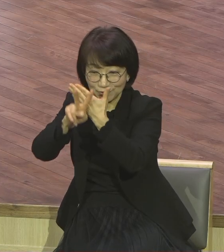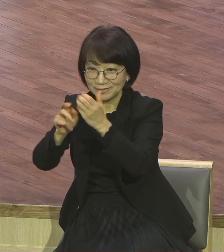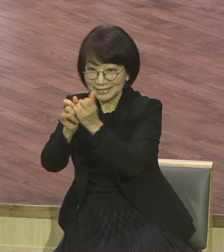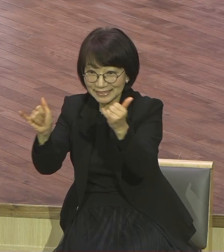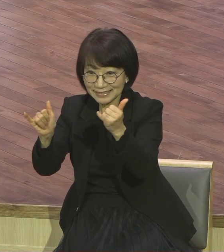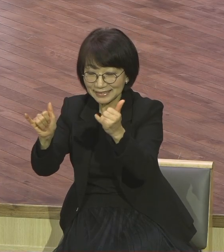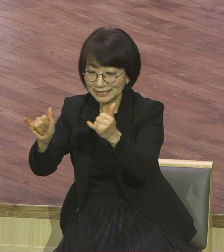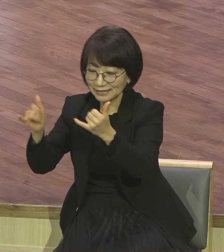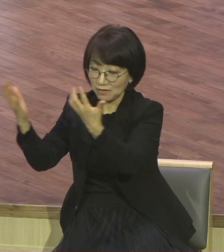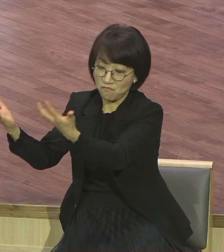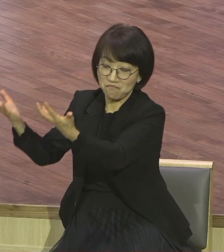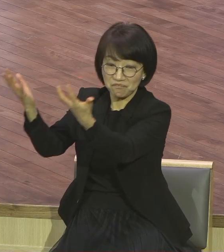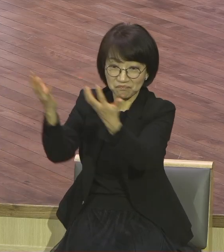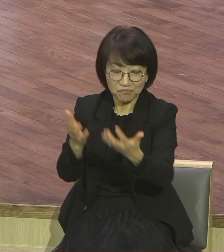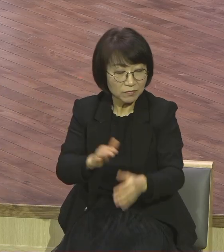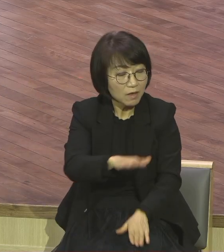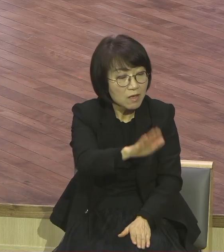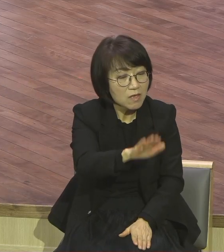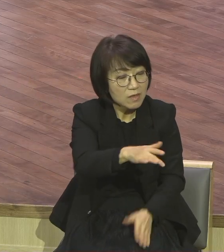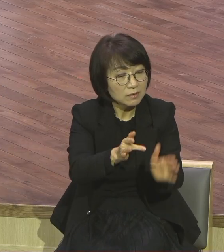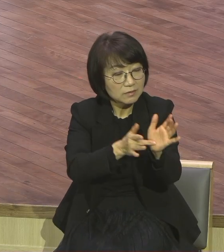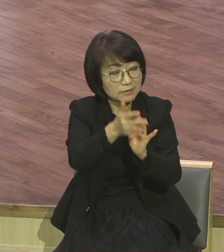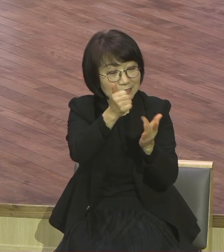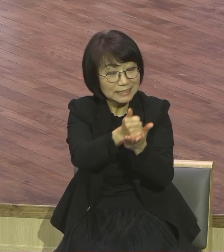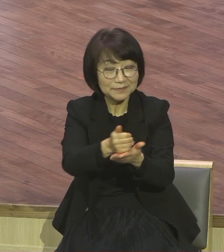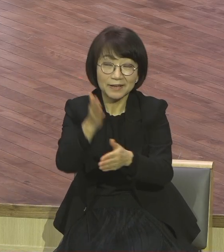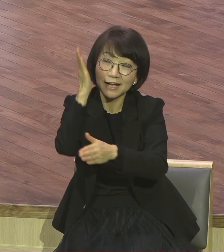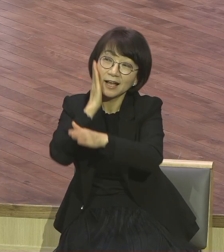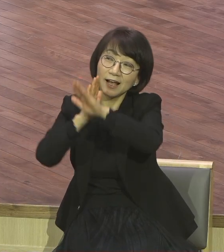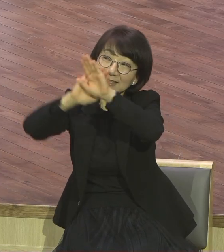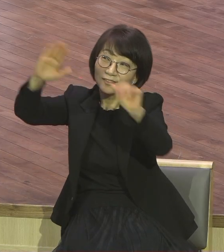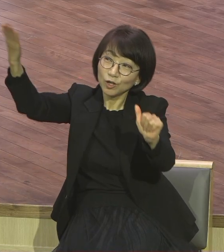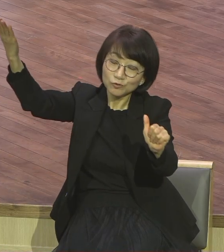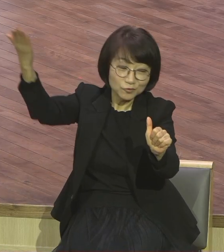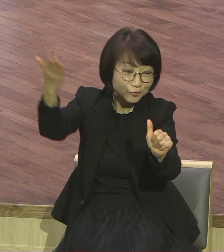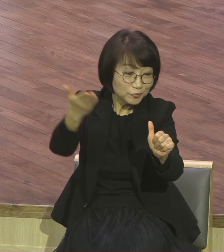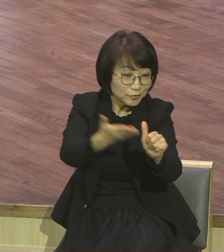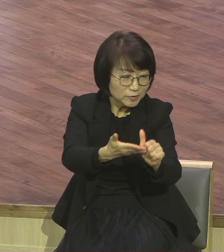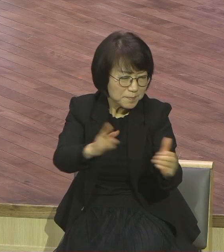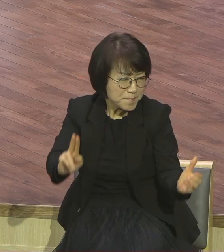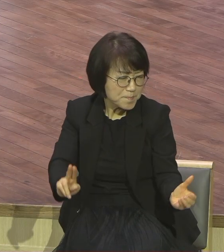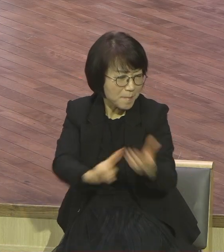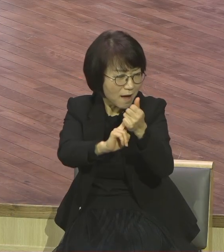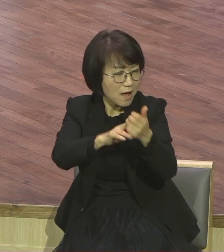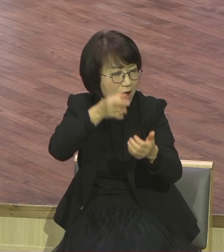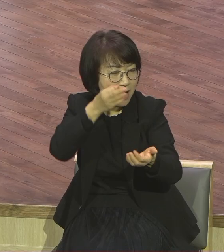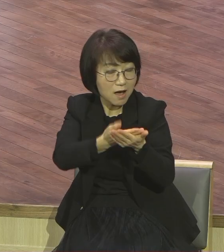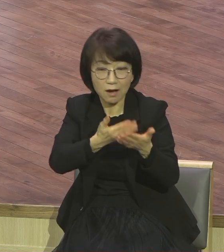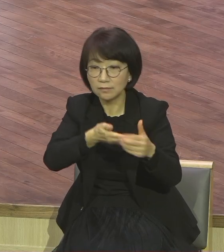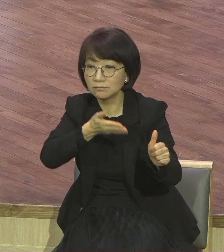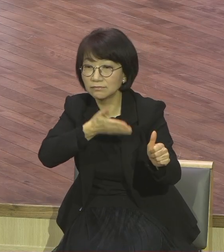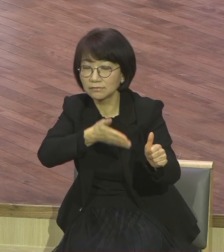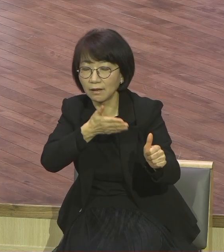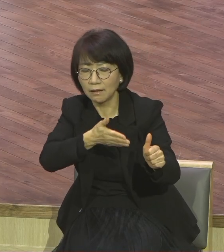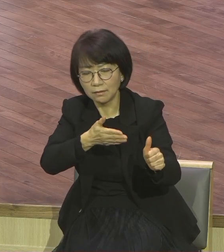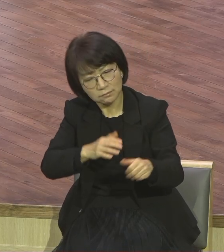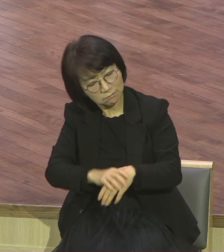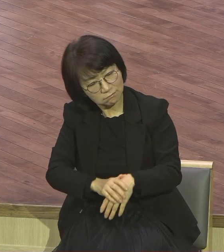하늘로부터 오는 표적을 보여달라고 요구를 합니다. 그런데 독특한 것이